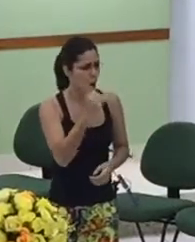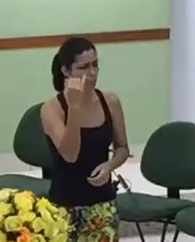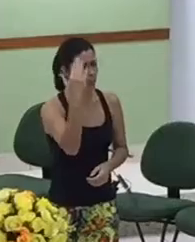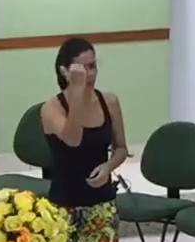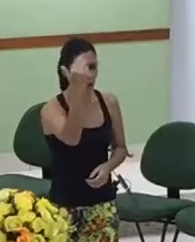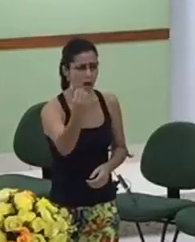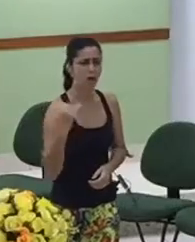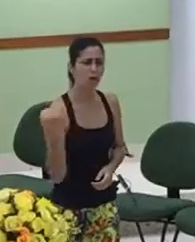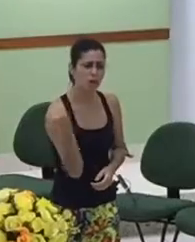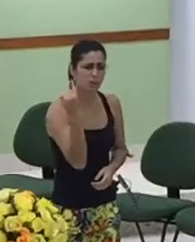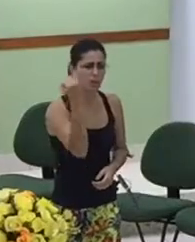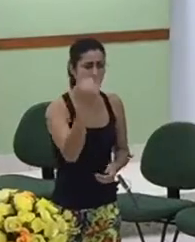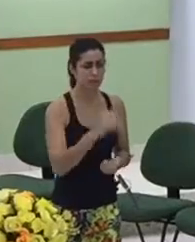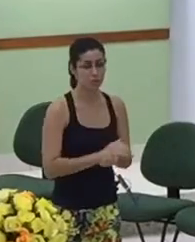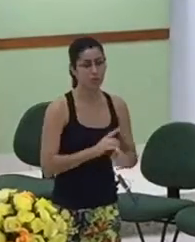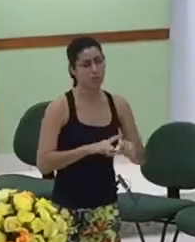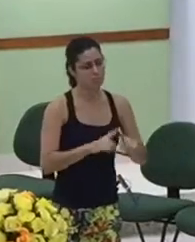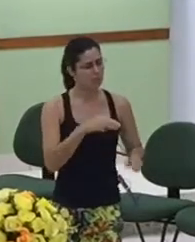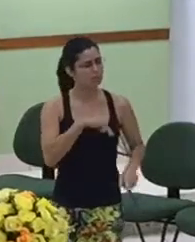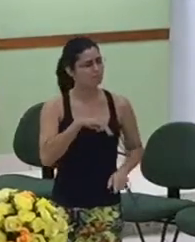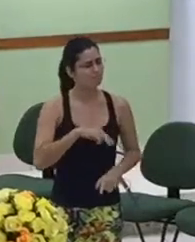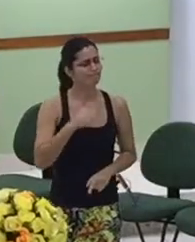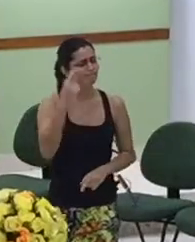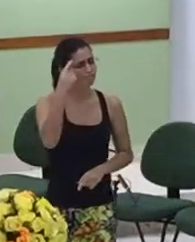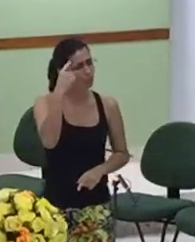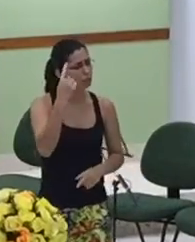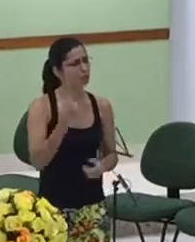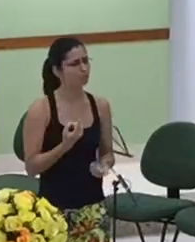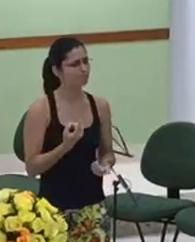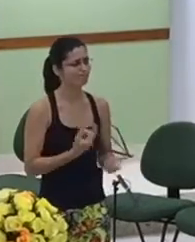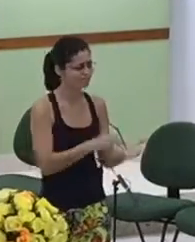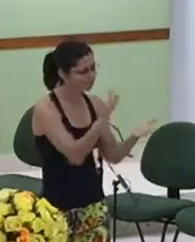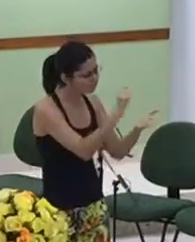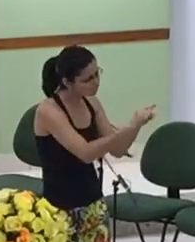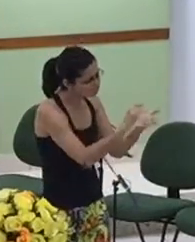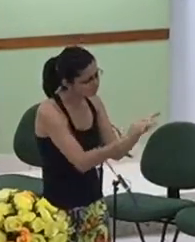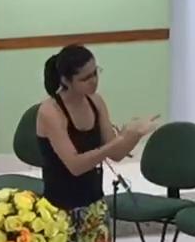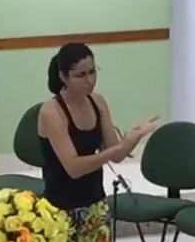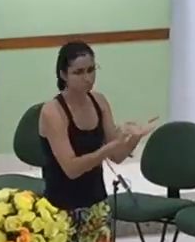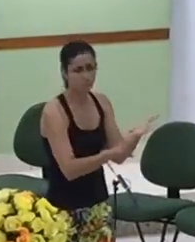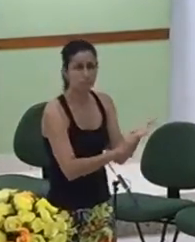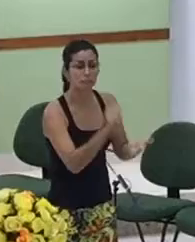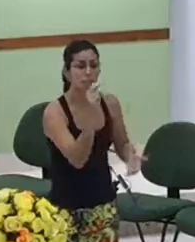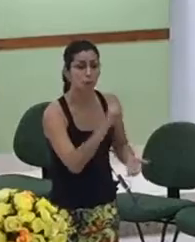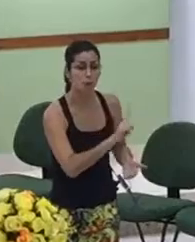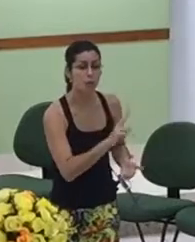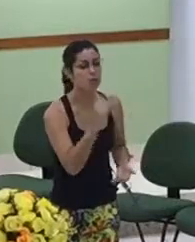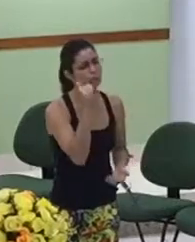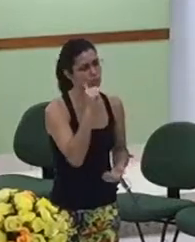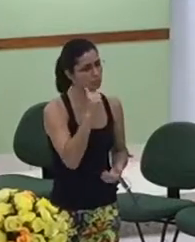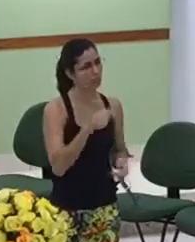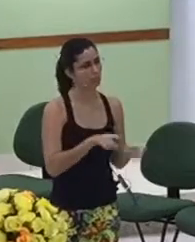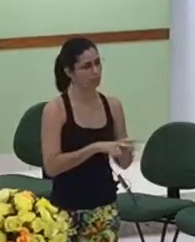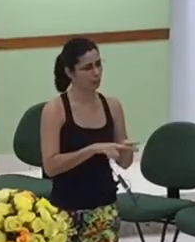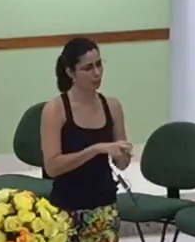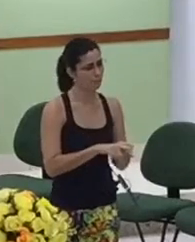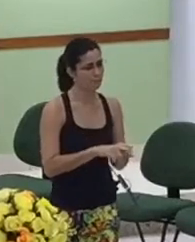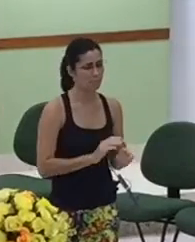colocar as mulheres e não são qualquer mulheres como nós vamos ver são mulheres